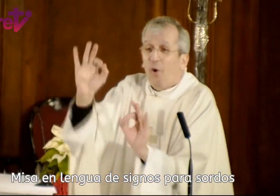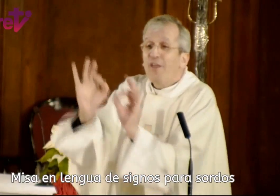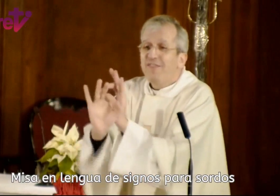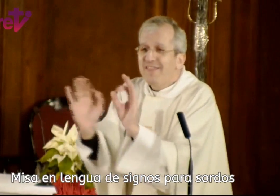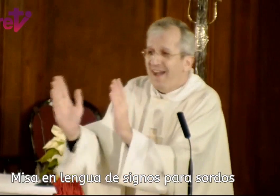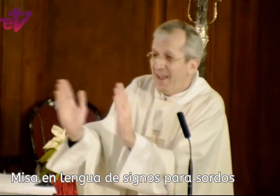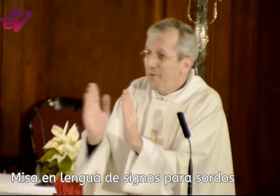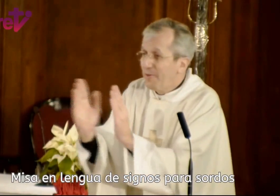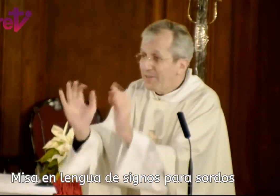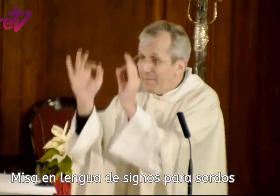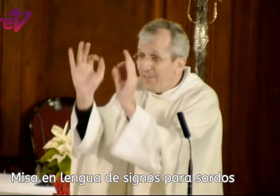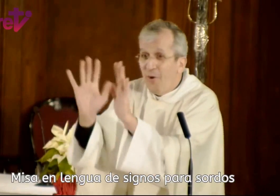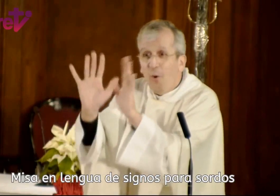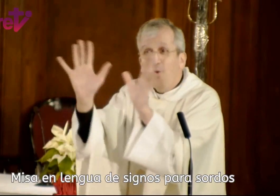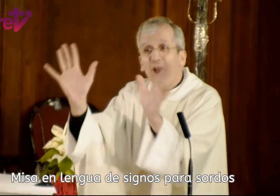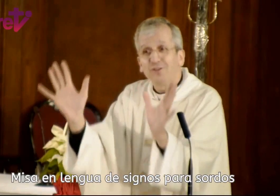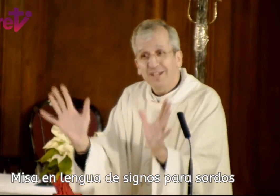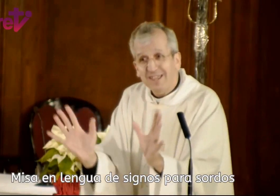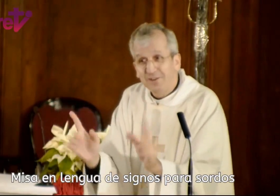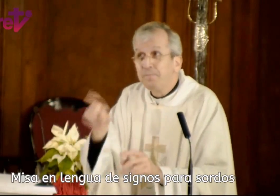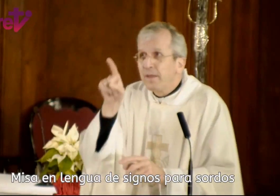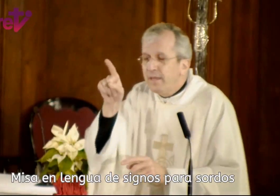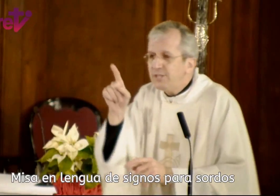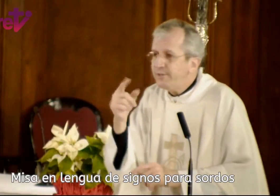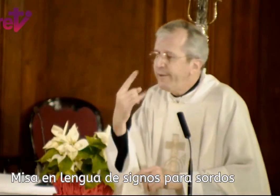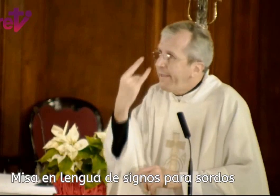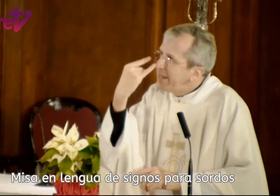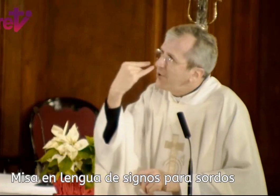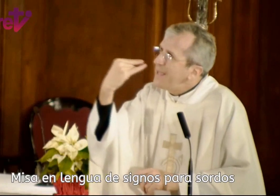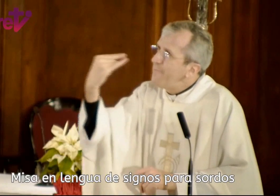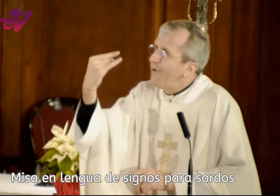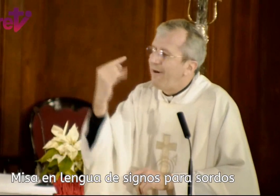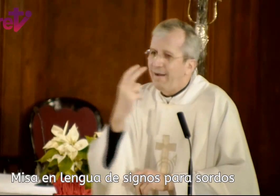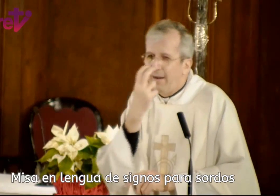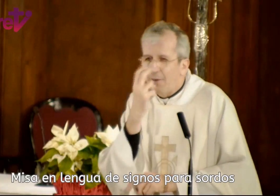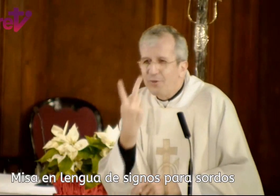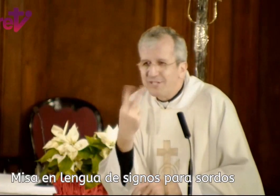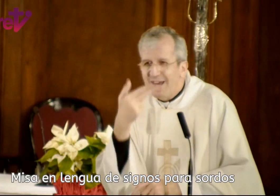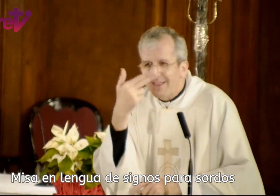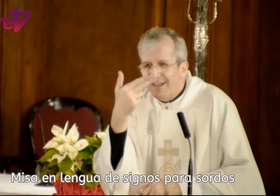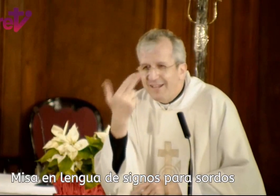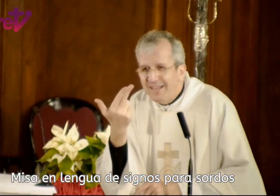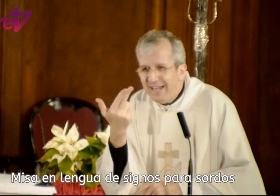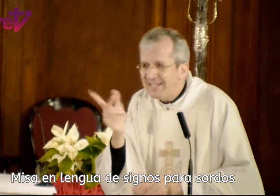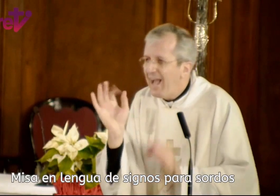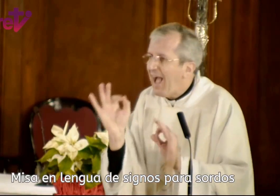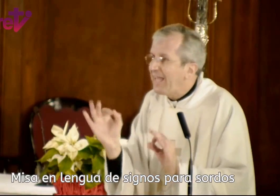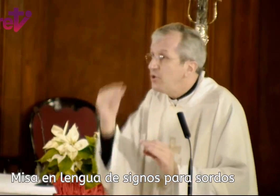coincida en un momento determinado una constelación. Y eso es lo que llamó la curiosidad, el interés, aquellos